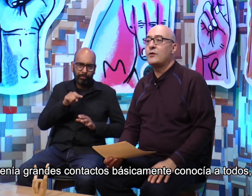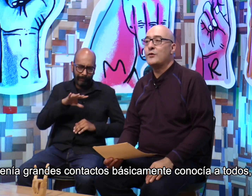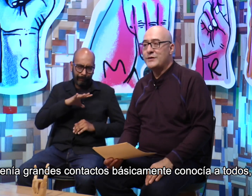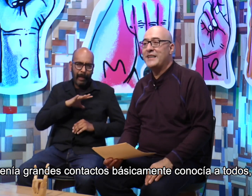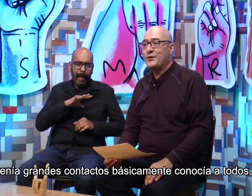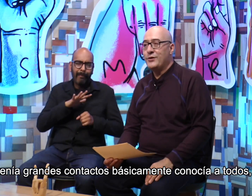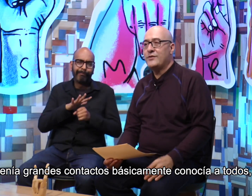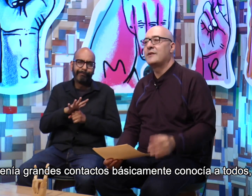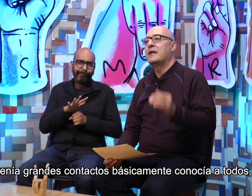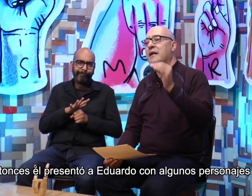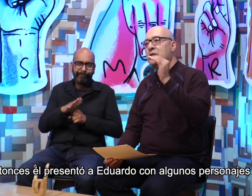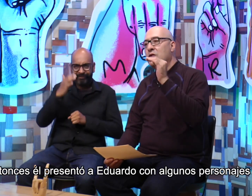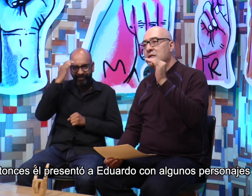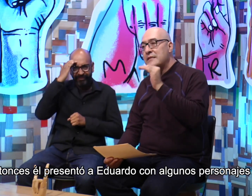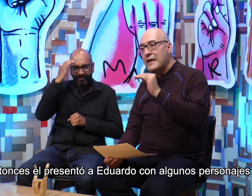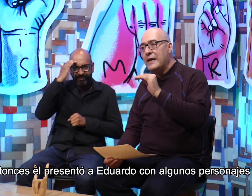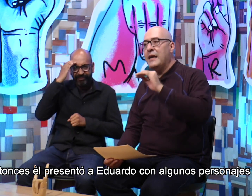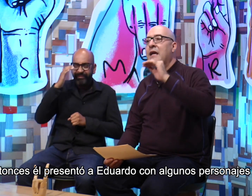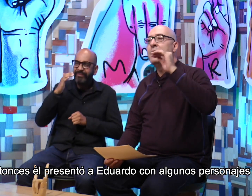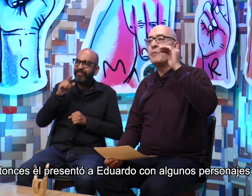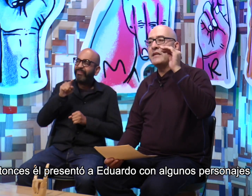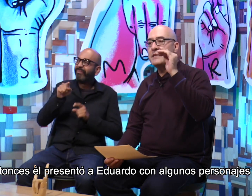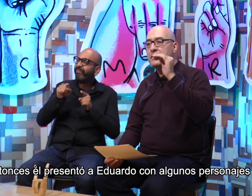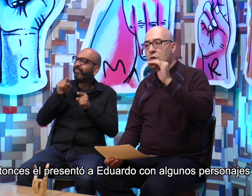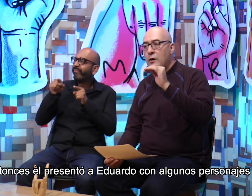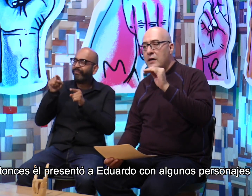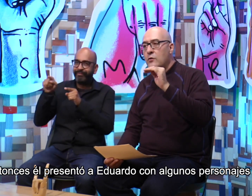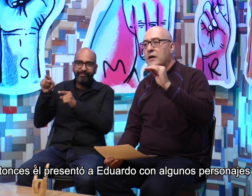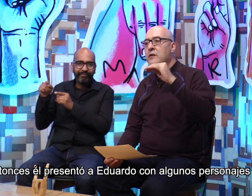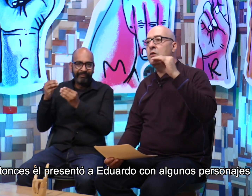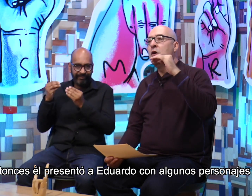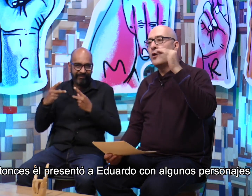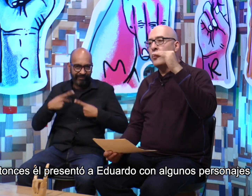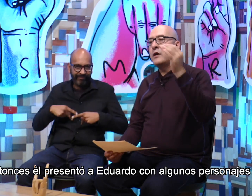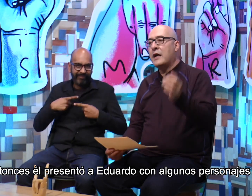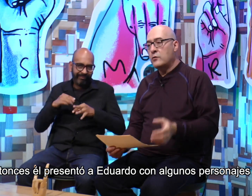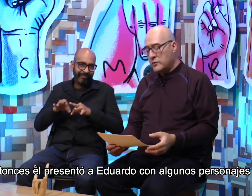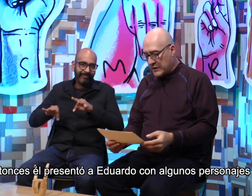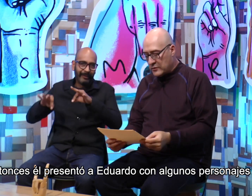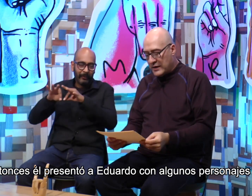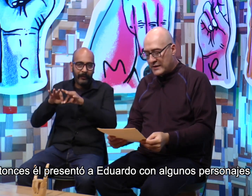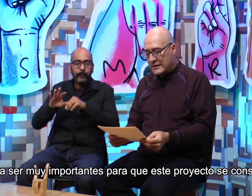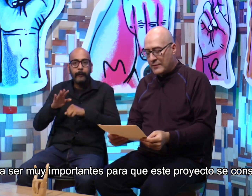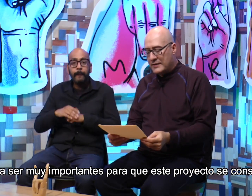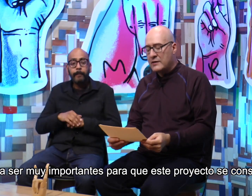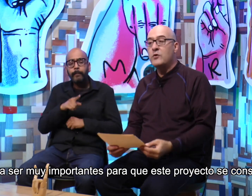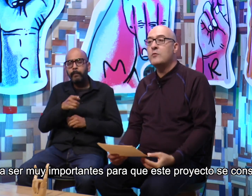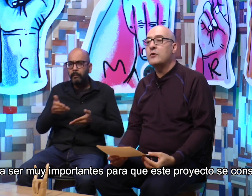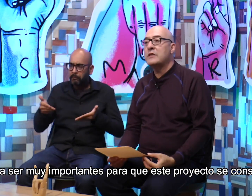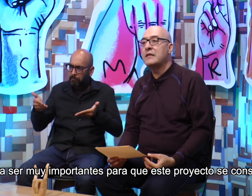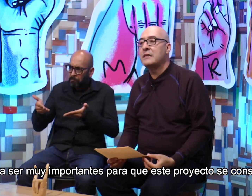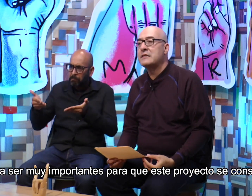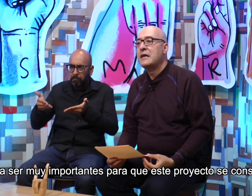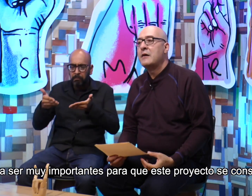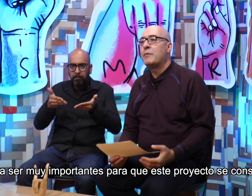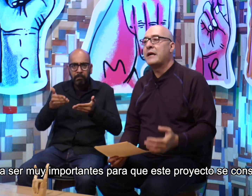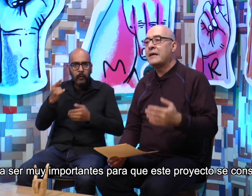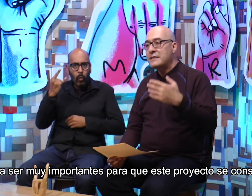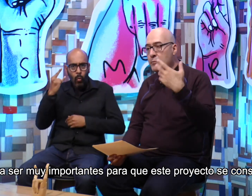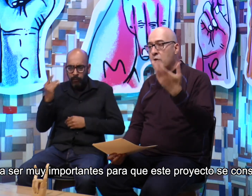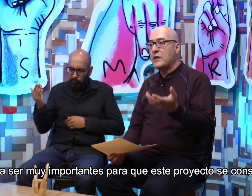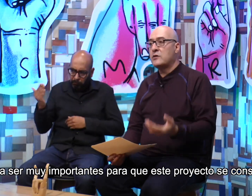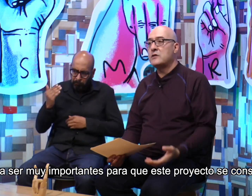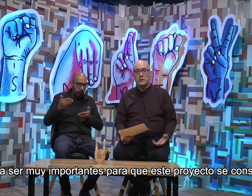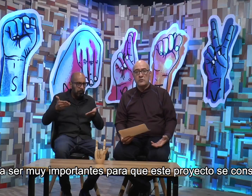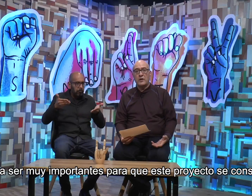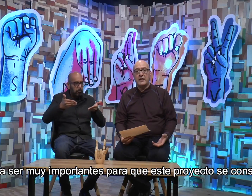básicamente conocía a todos. Entonces él presentó a Eduardo con algunos personajes que van a ser muy importantes para